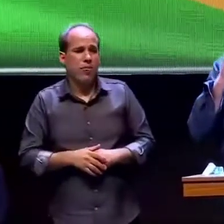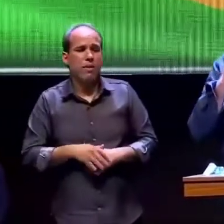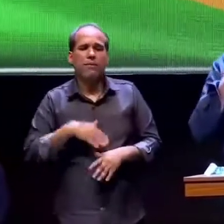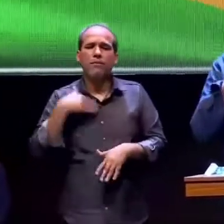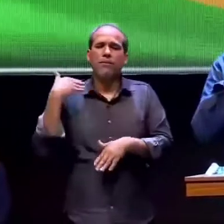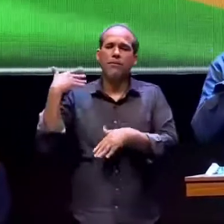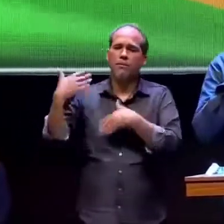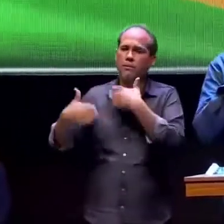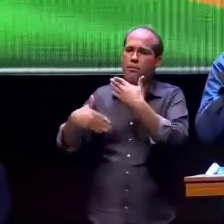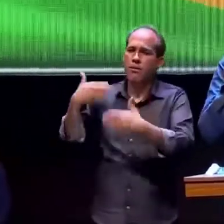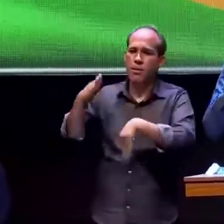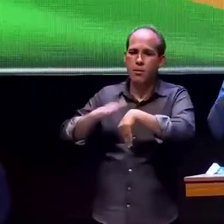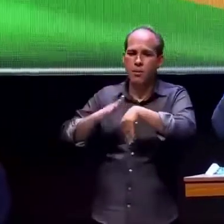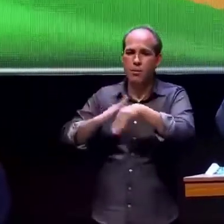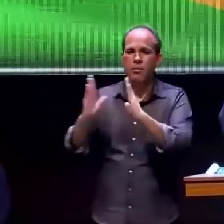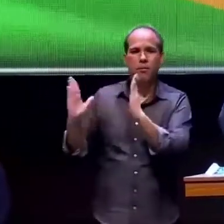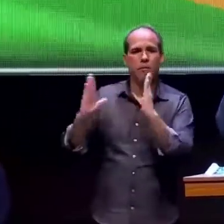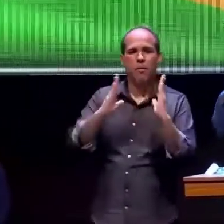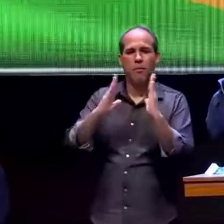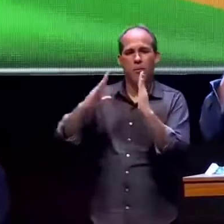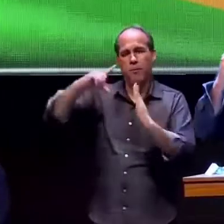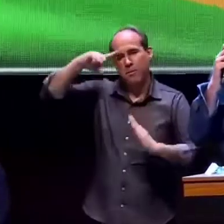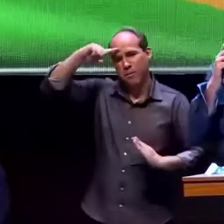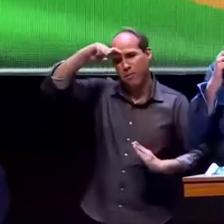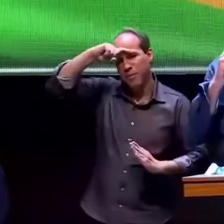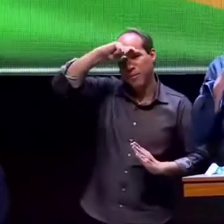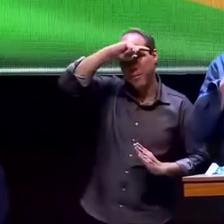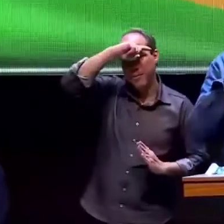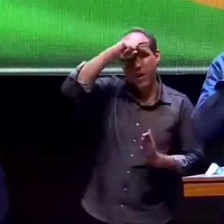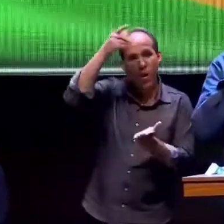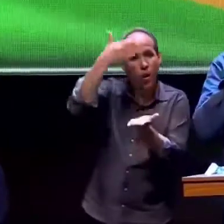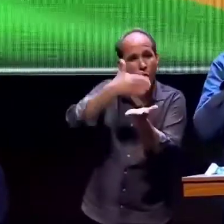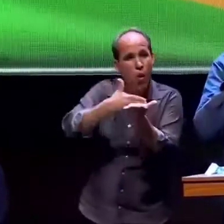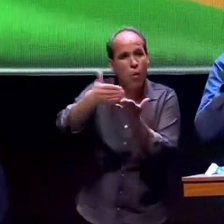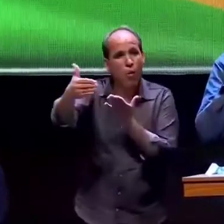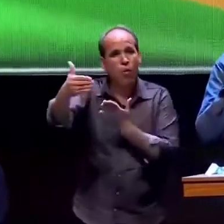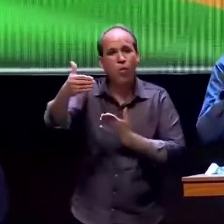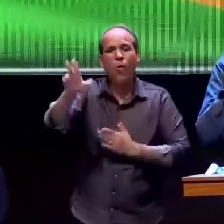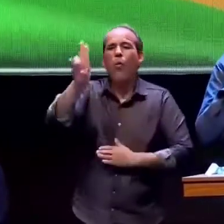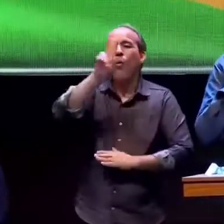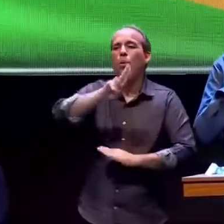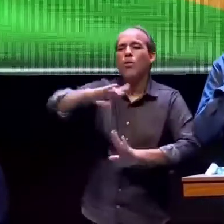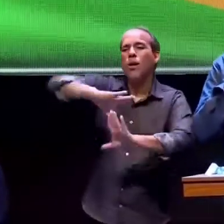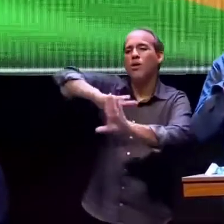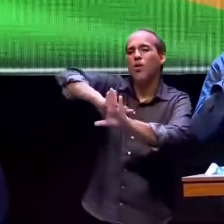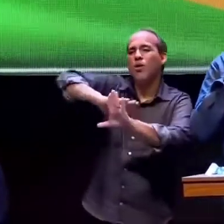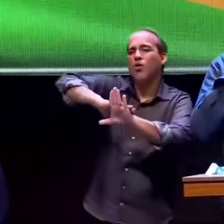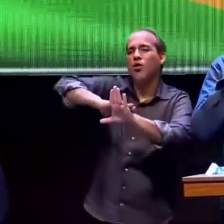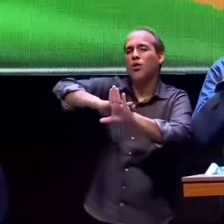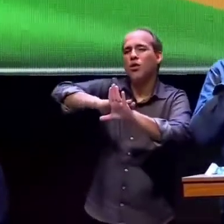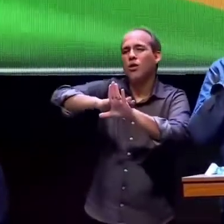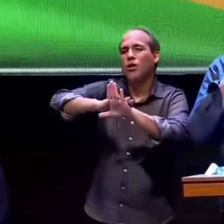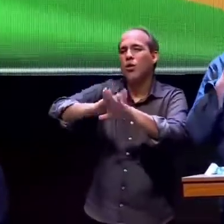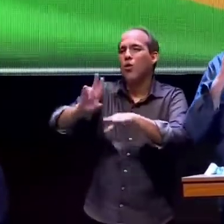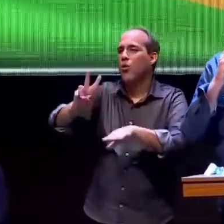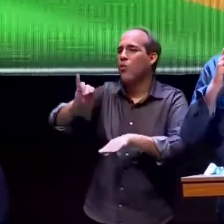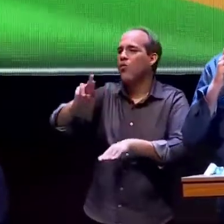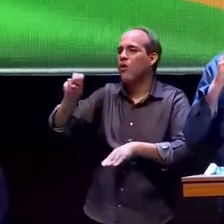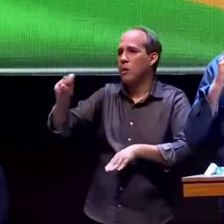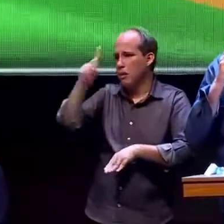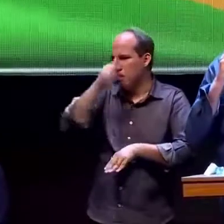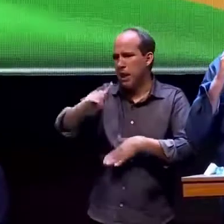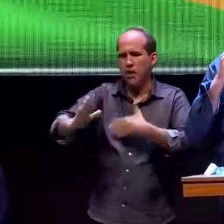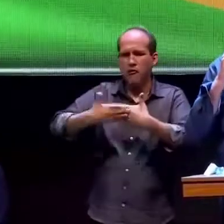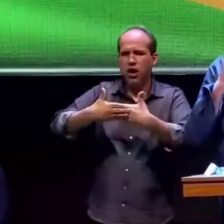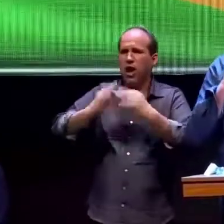passamos momentos difíceis começou-se a utilizar politicamente o vírus vamos fechar tudo